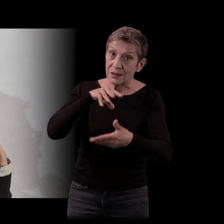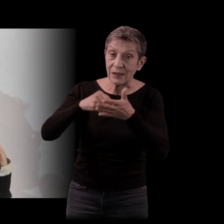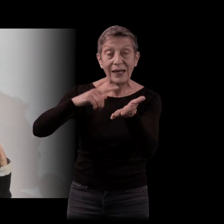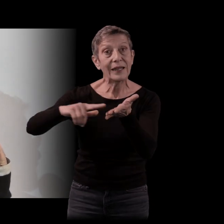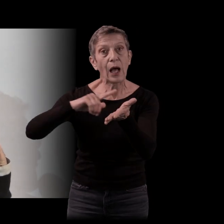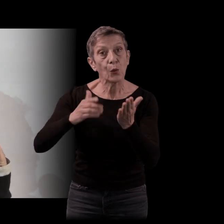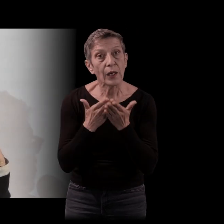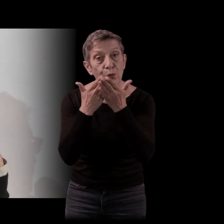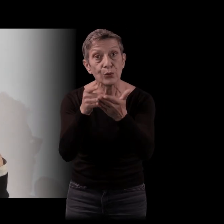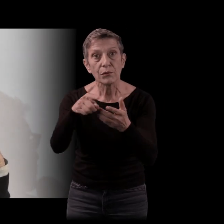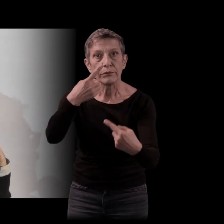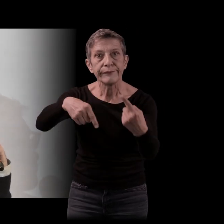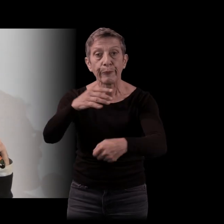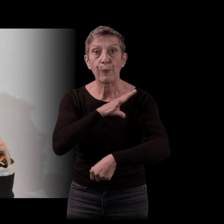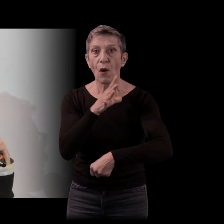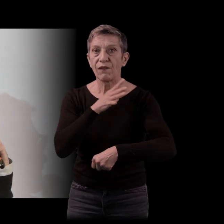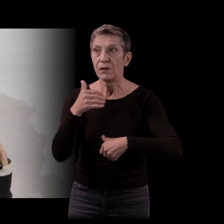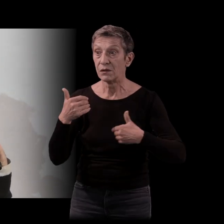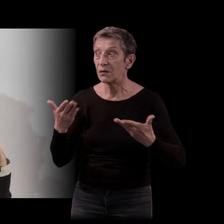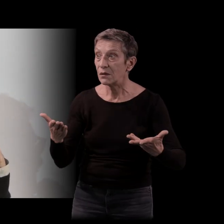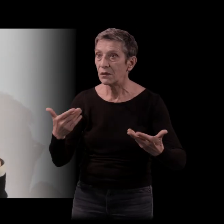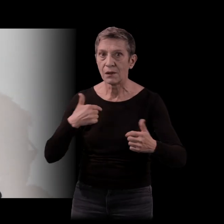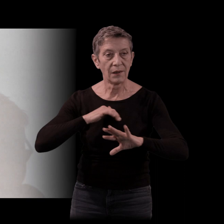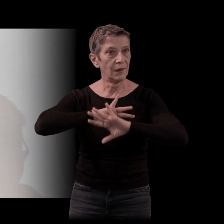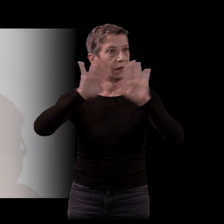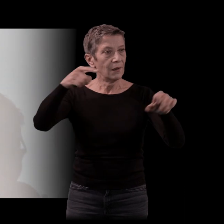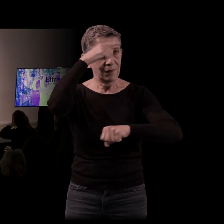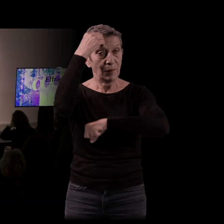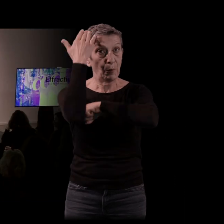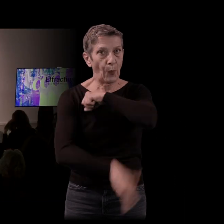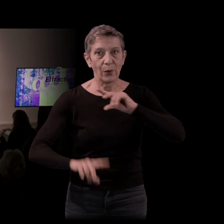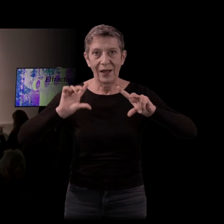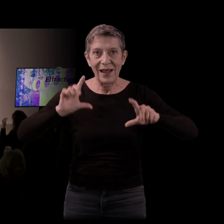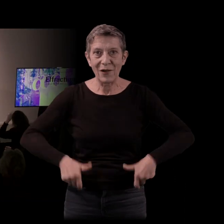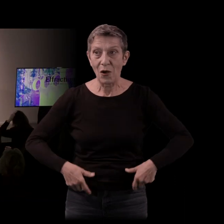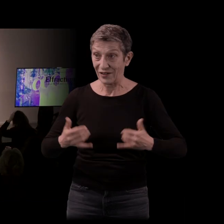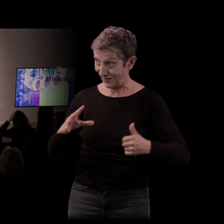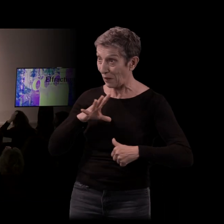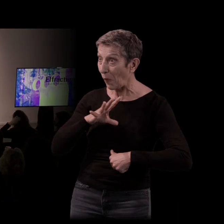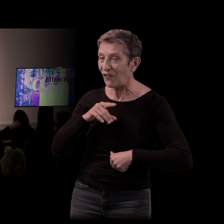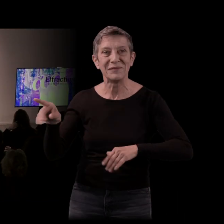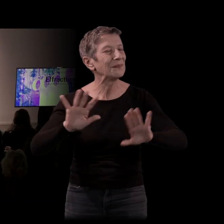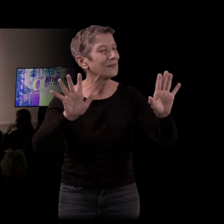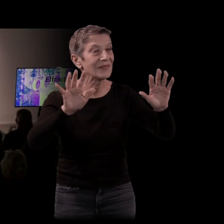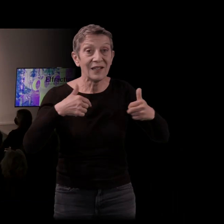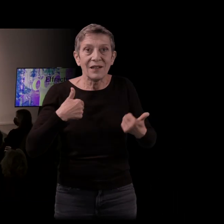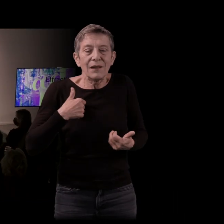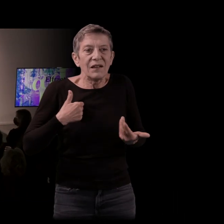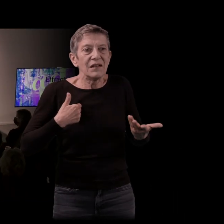débouché. Et je ne voulais plus jamais retourner à l'école. Il y a des profs ici, j'imagine. Mais moi, ce n'était pas le mépris de l'enseignement du tout.